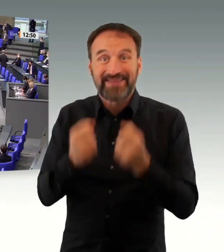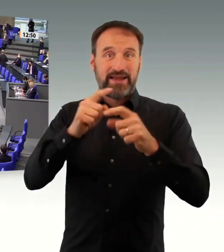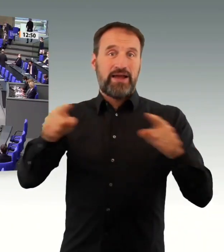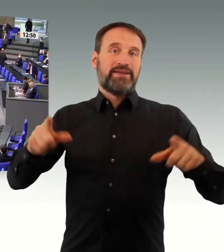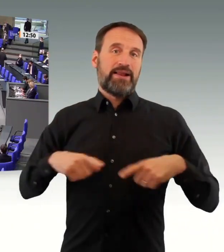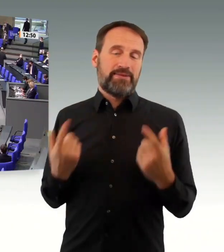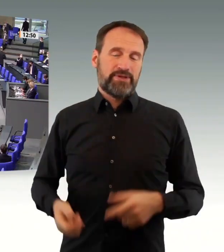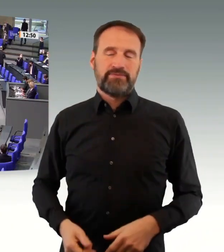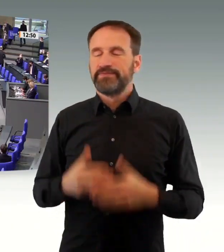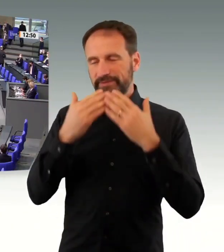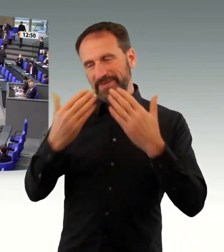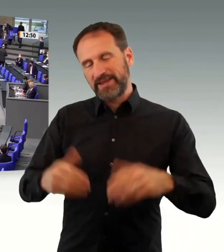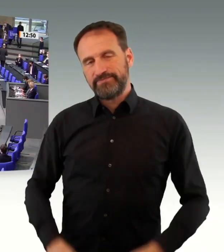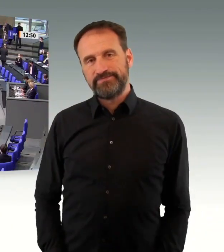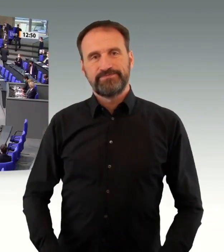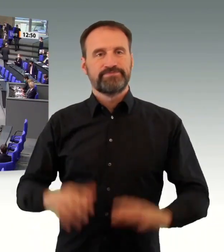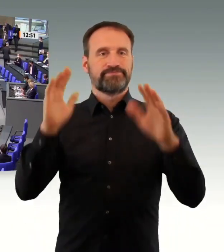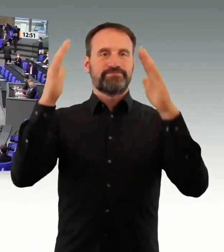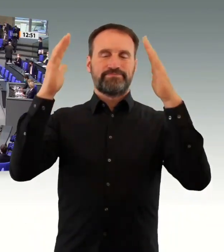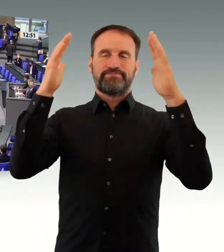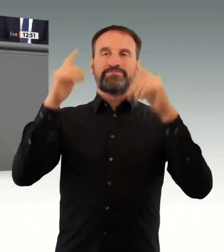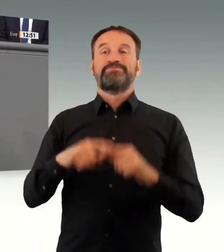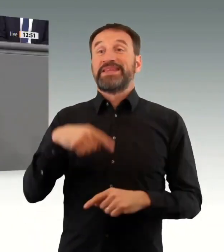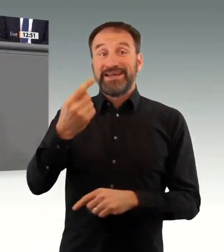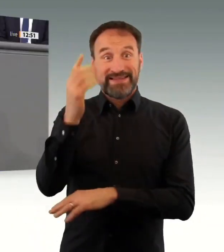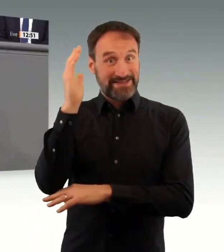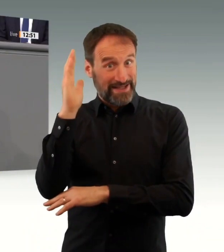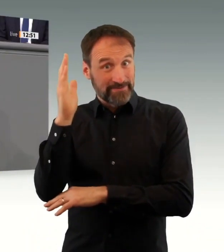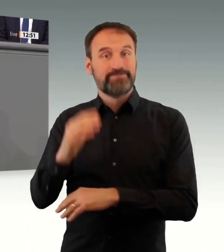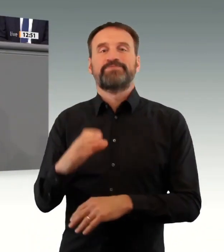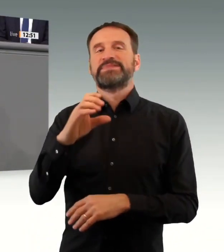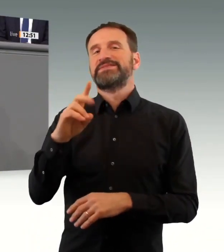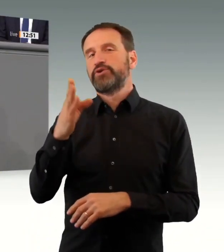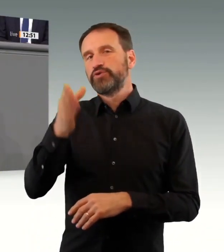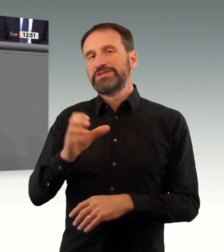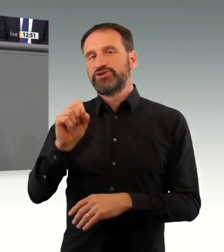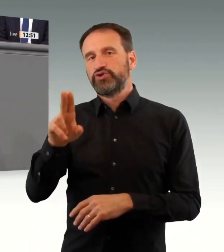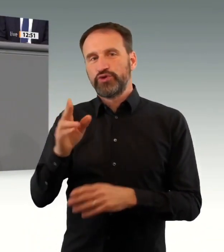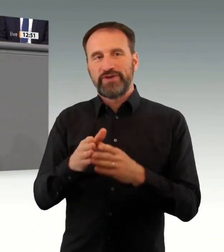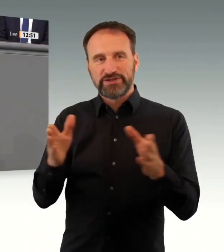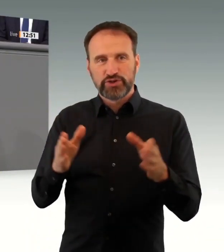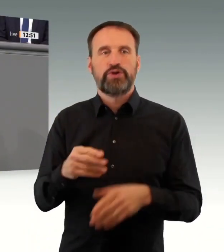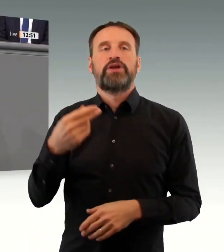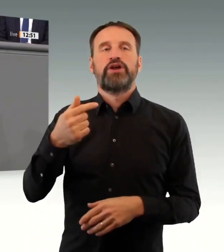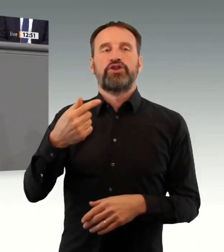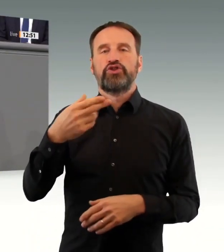Jahres die epidemische Lage nationaler Tragweite hier im Bundestag beschlossen. Wir haben sie bestätigt am 18. November letzten